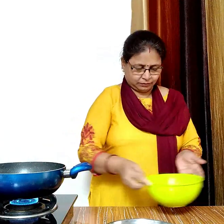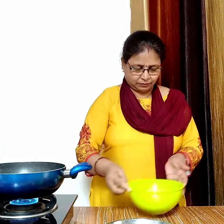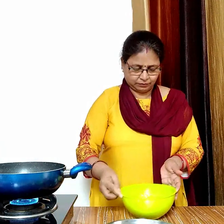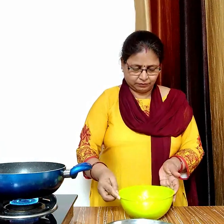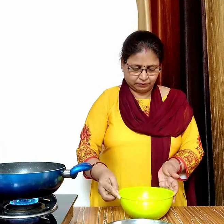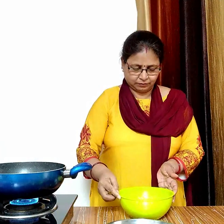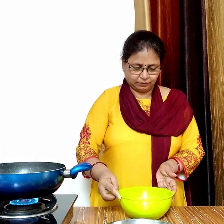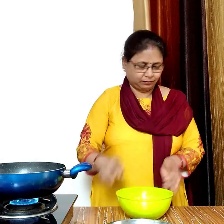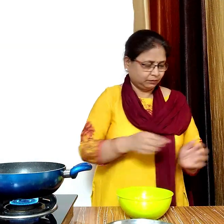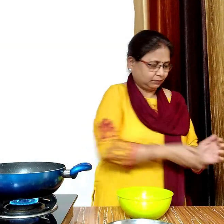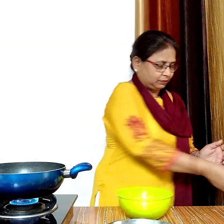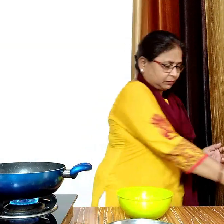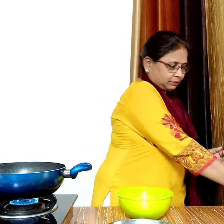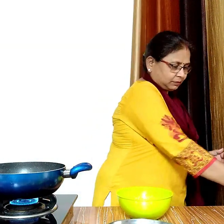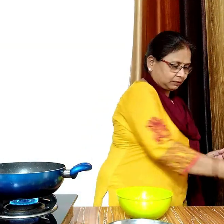अब हम बैटर को एक बार और चला लेंगे